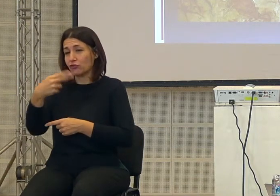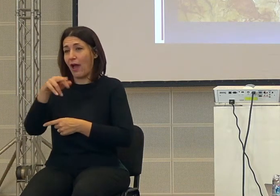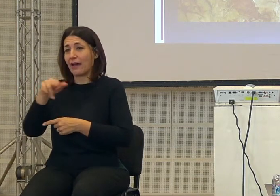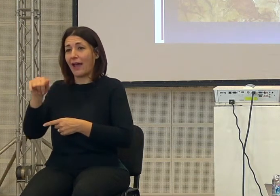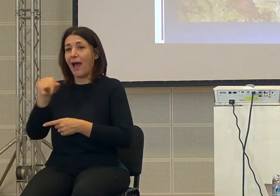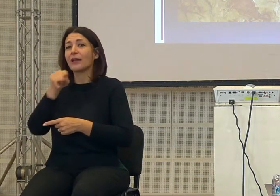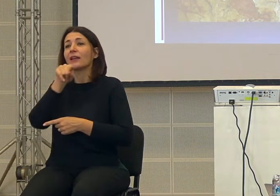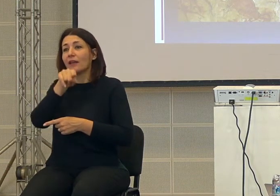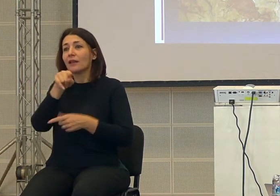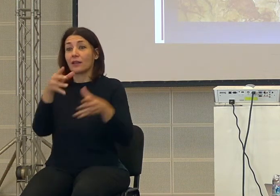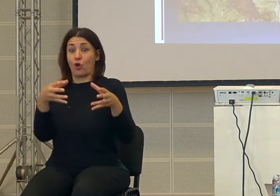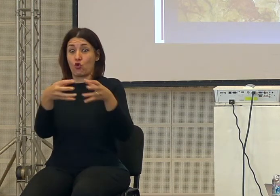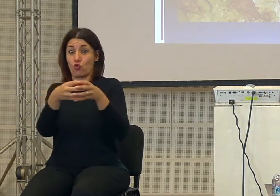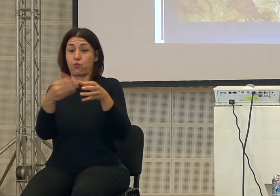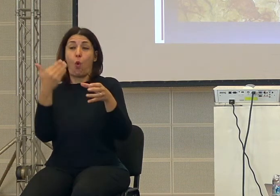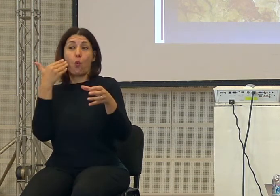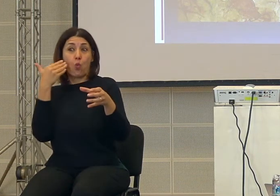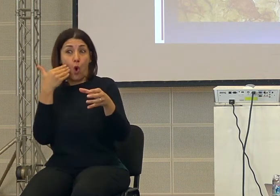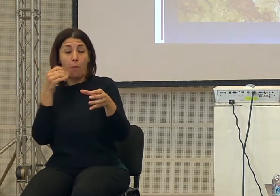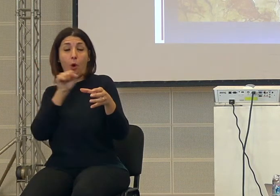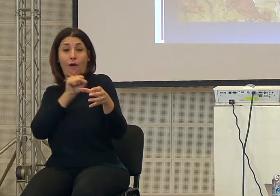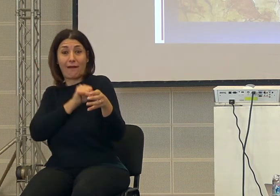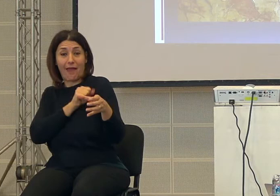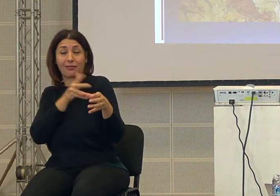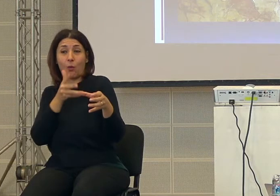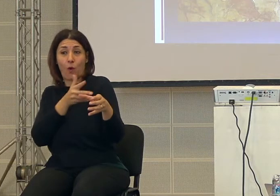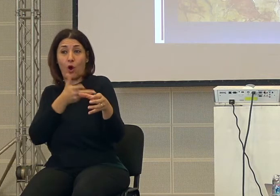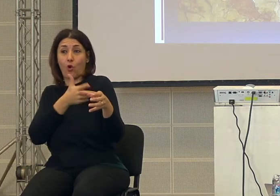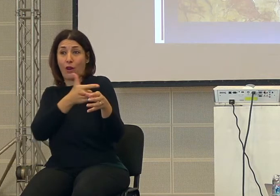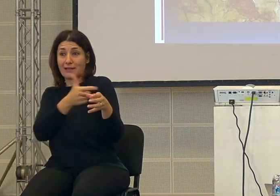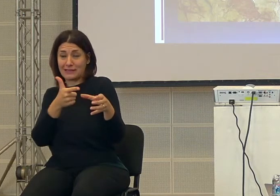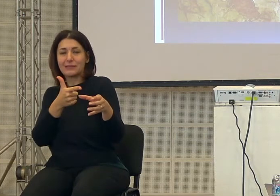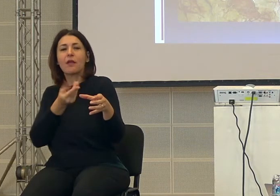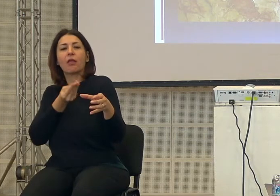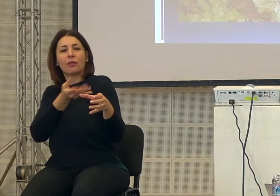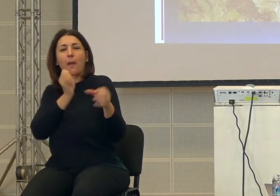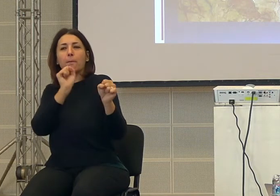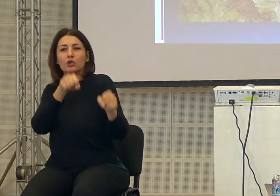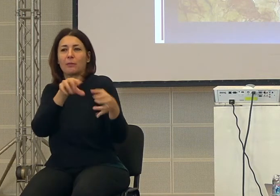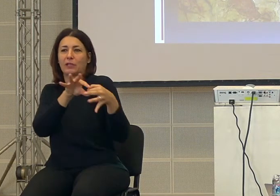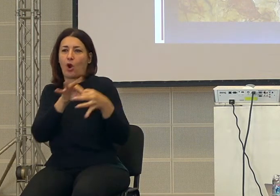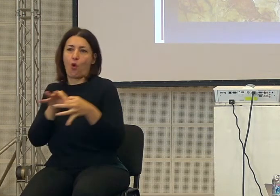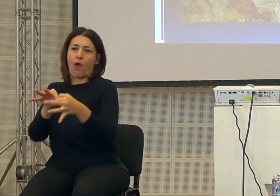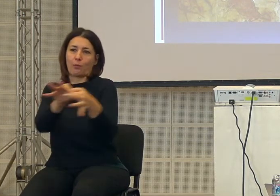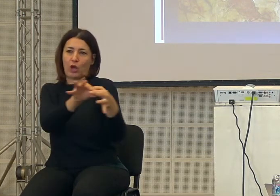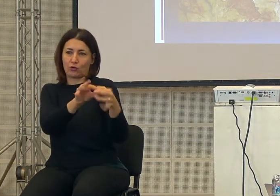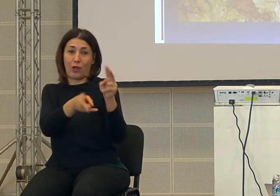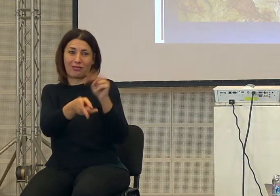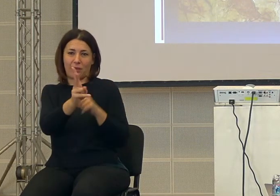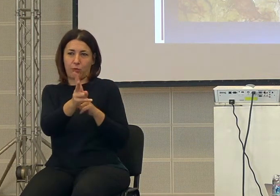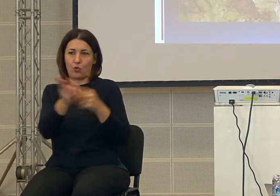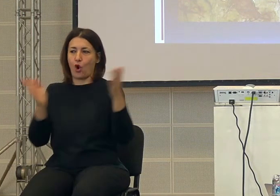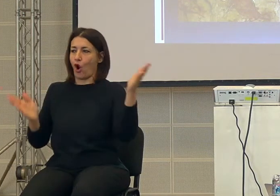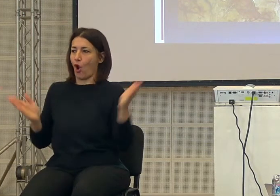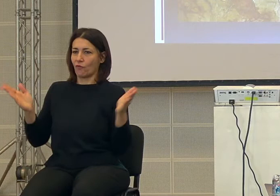permette all'uomo e permetterà all'uomo di collaborare molto di più e